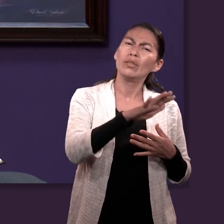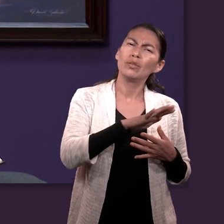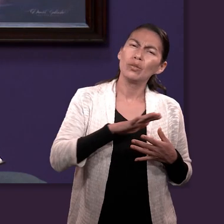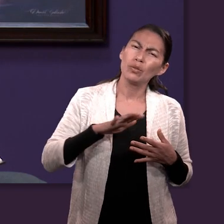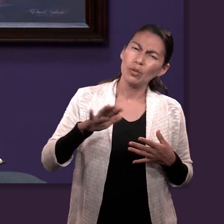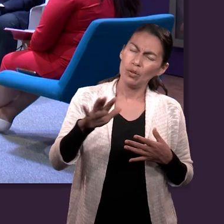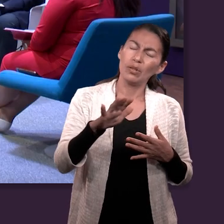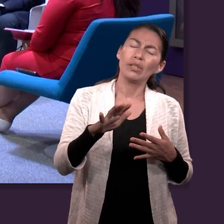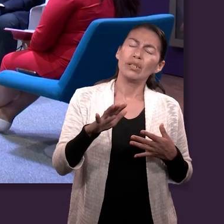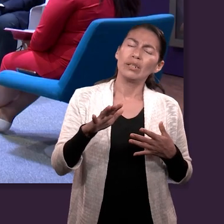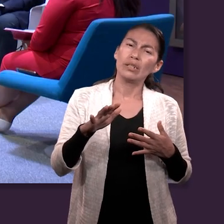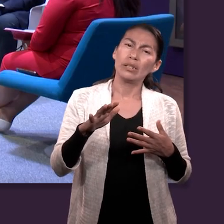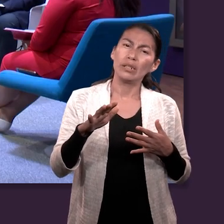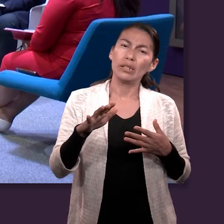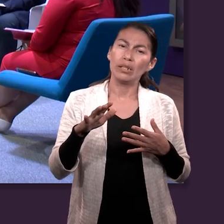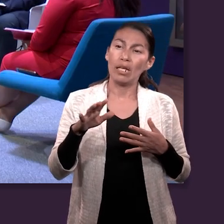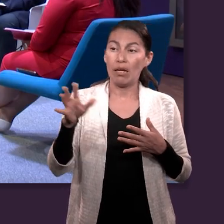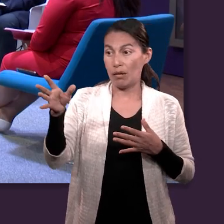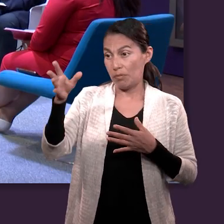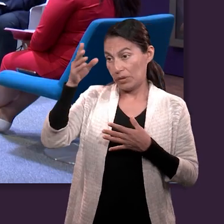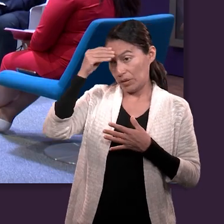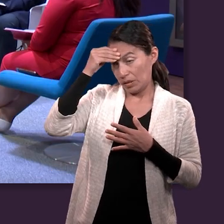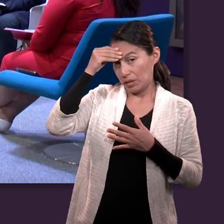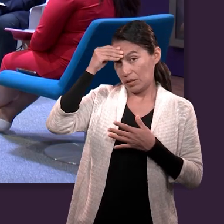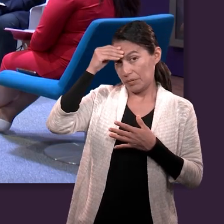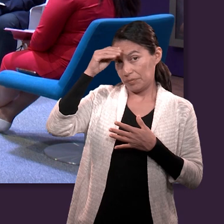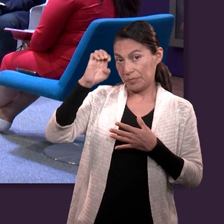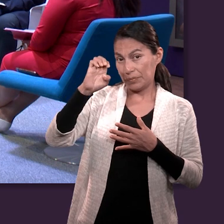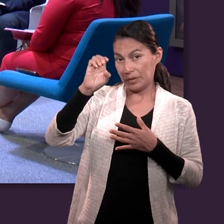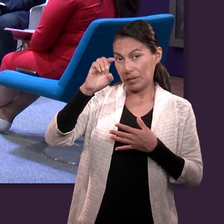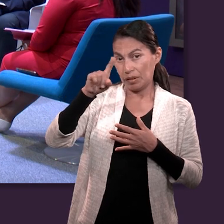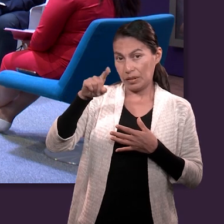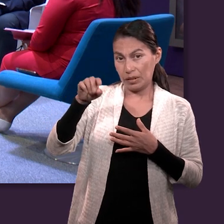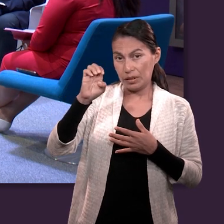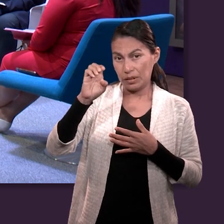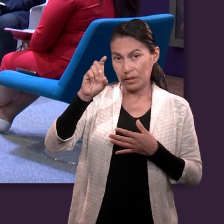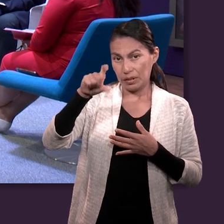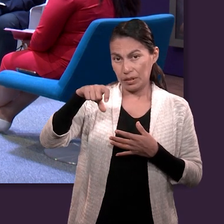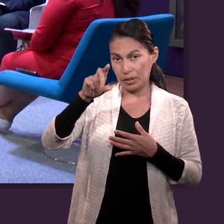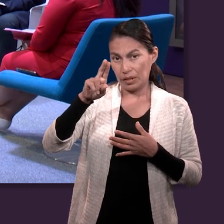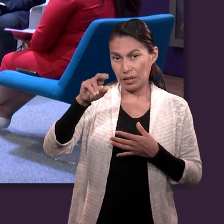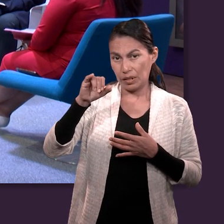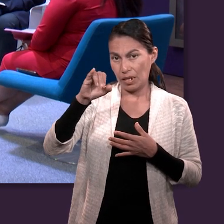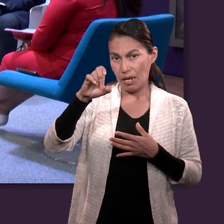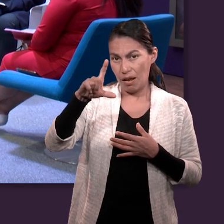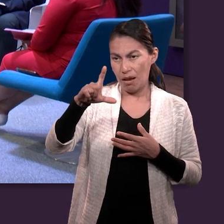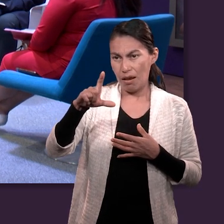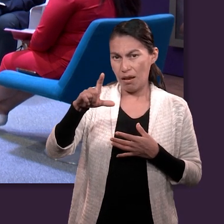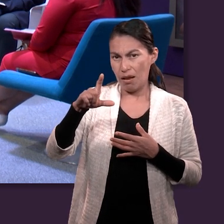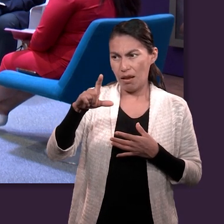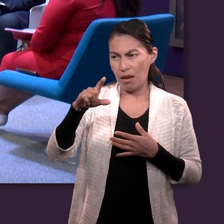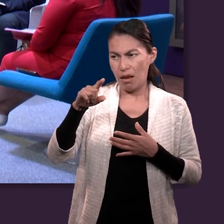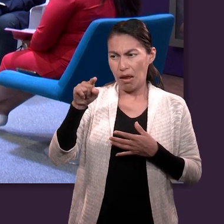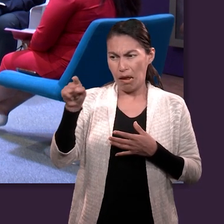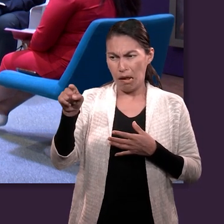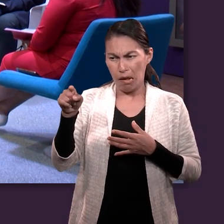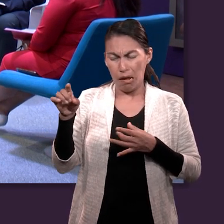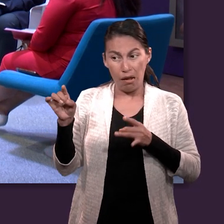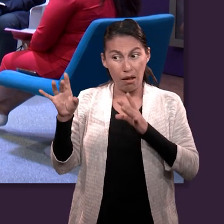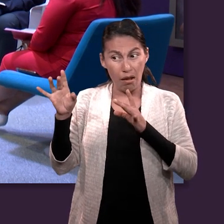la experiencia de Ezequiel debía ayudarle al pueblo para que reflexionara